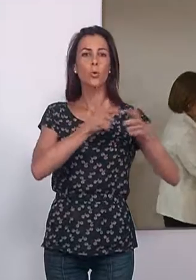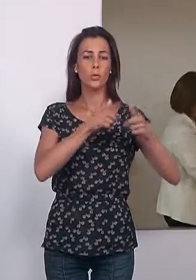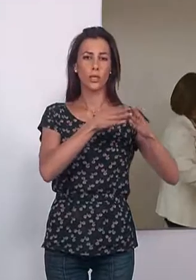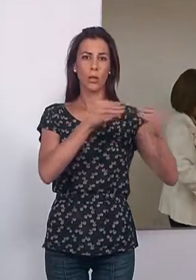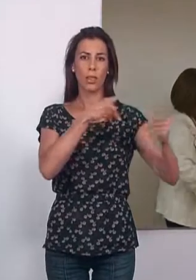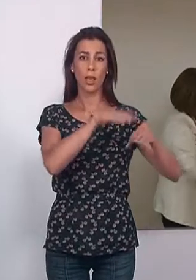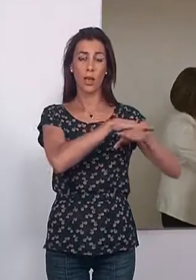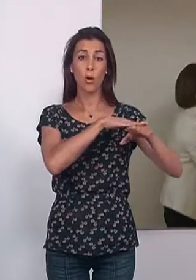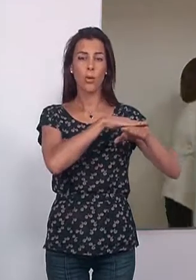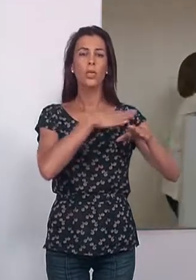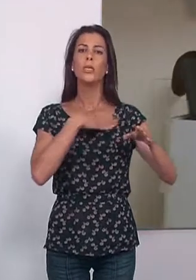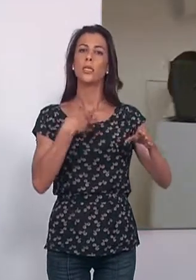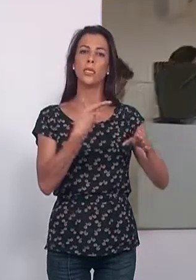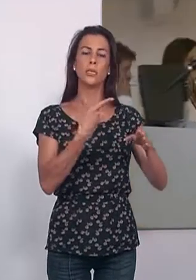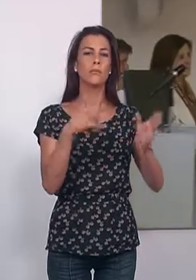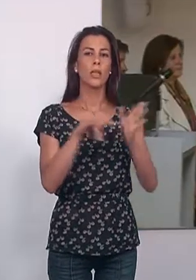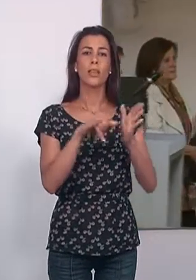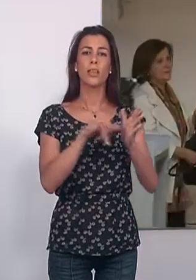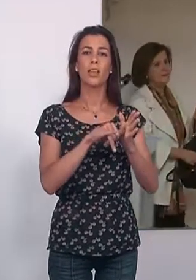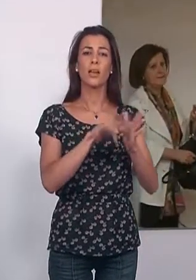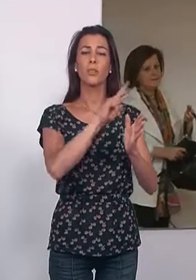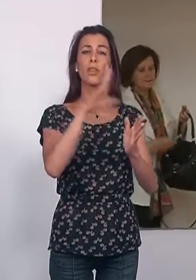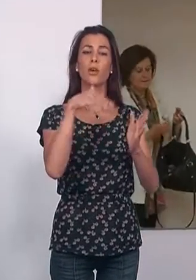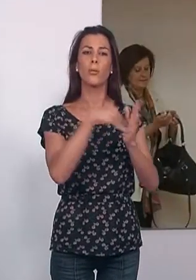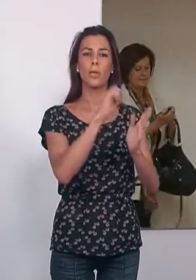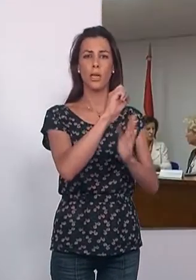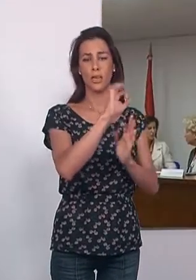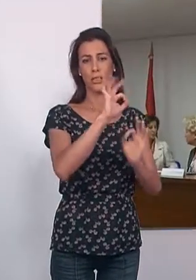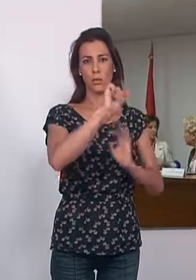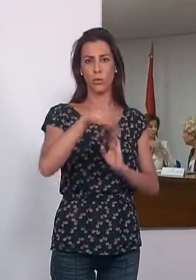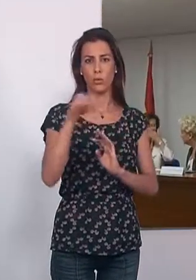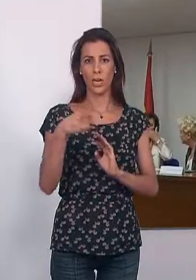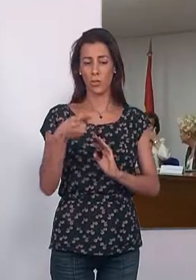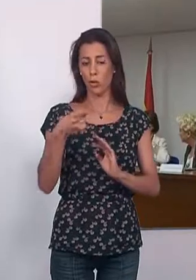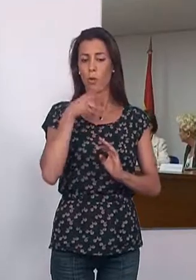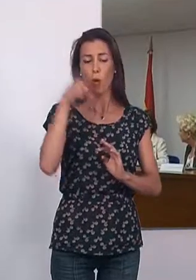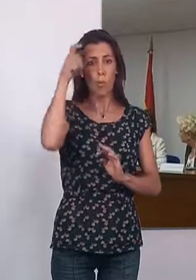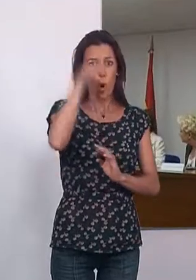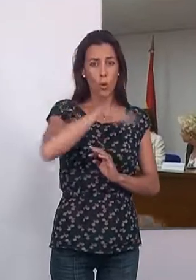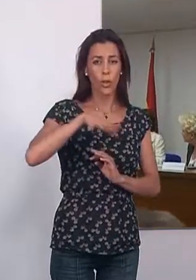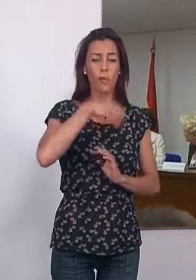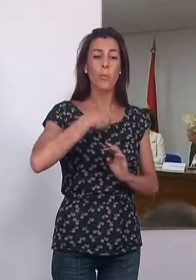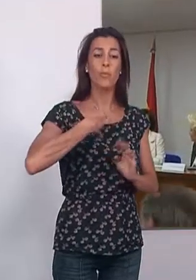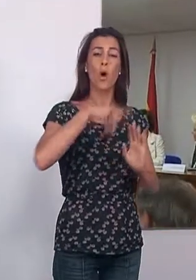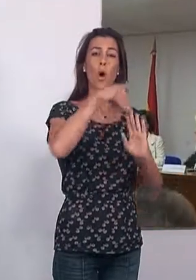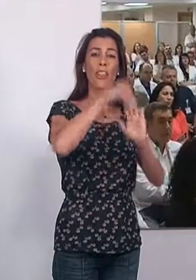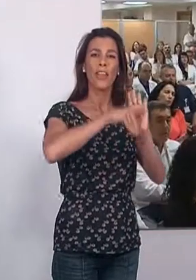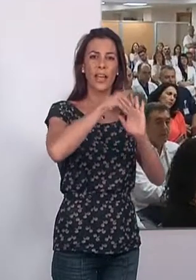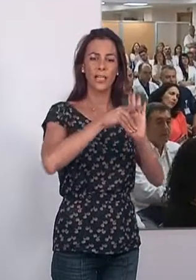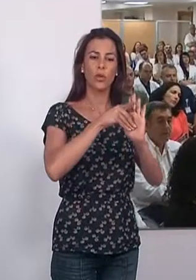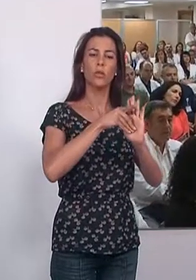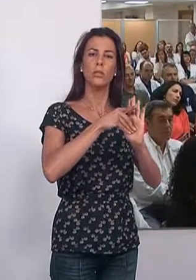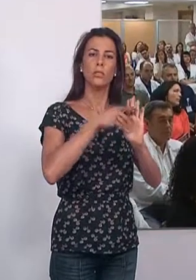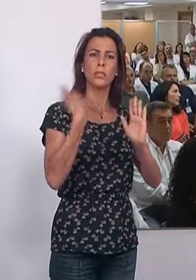permitirá llevar a cabo cerca de 25.000 contratos a través de los municipios. El decreto que modifica al